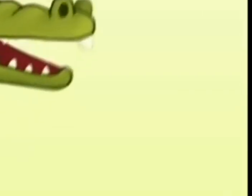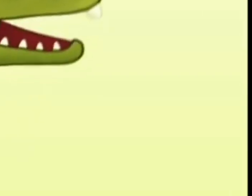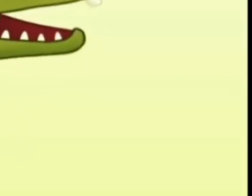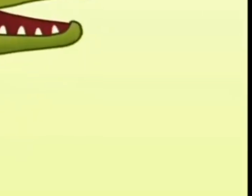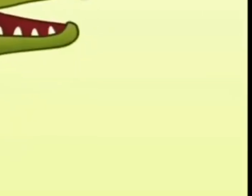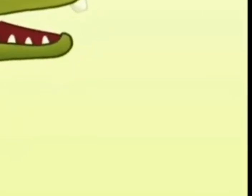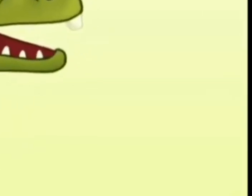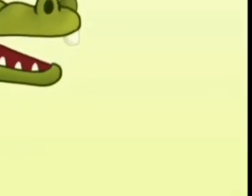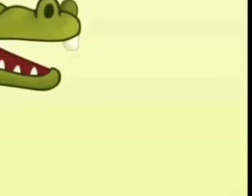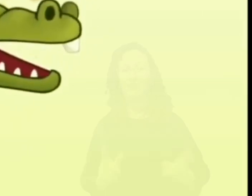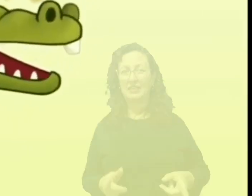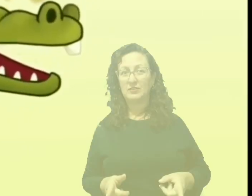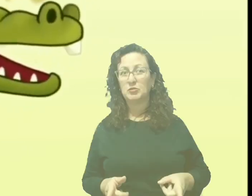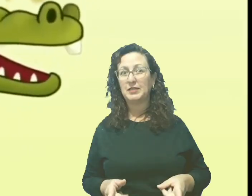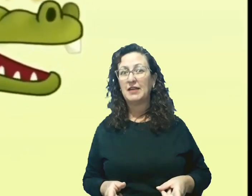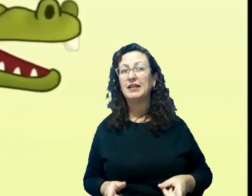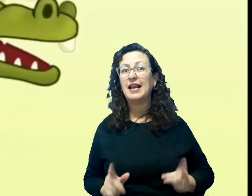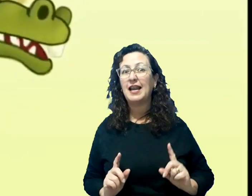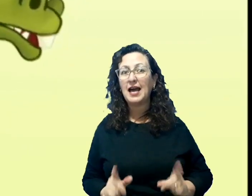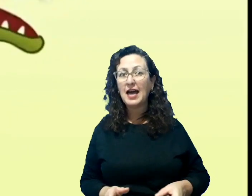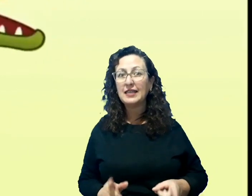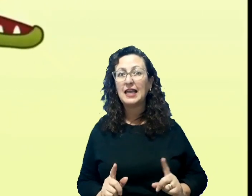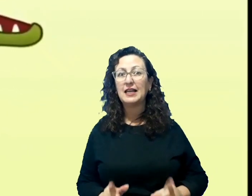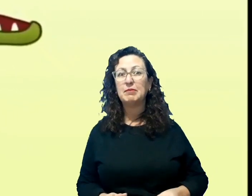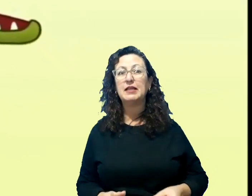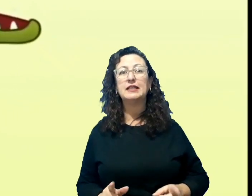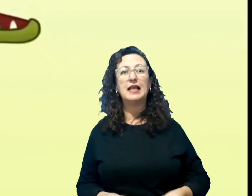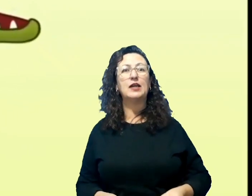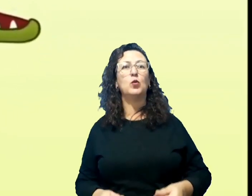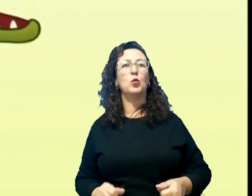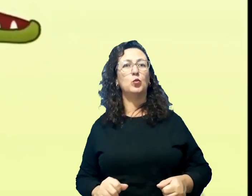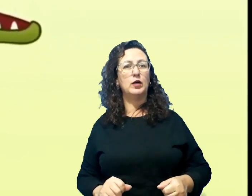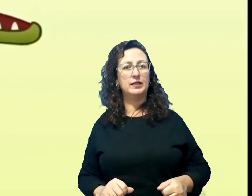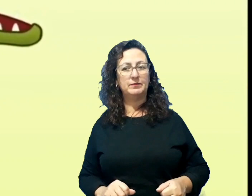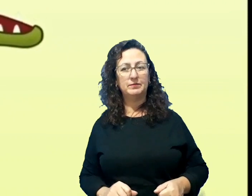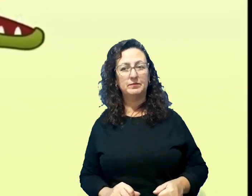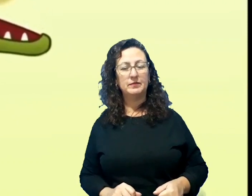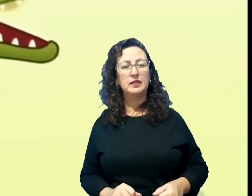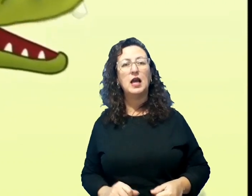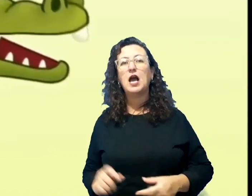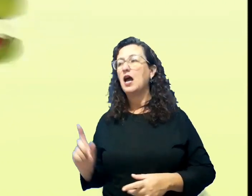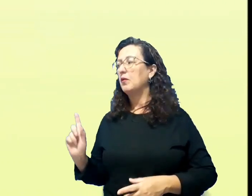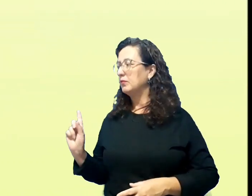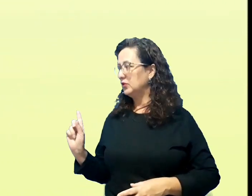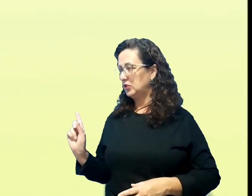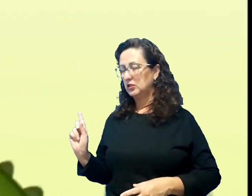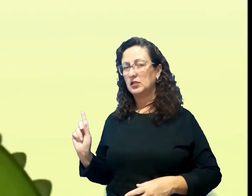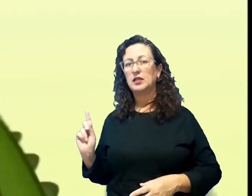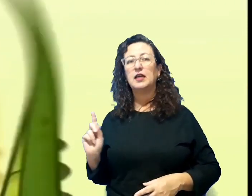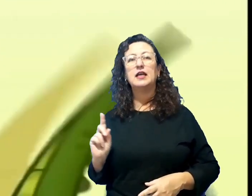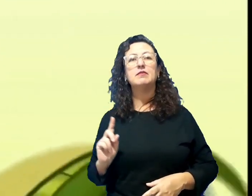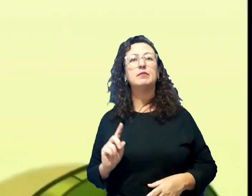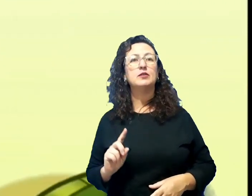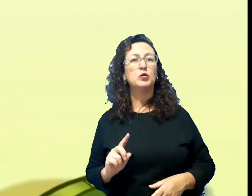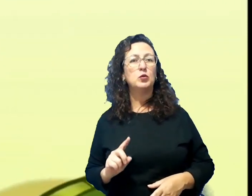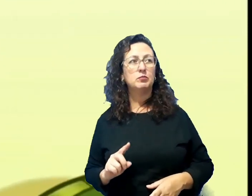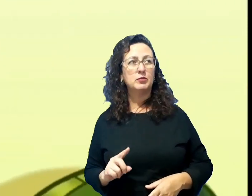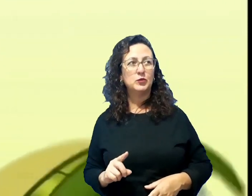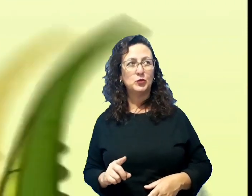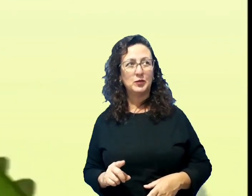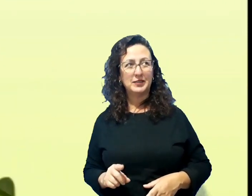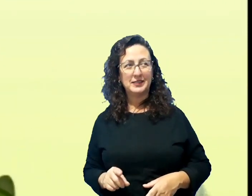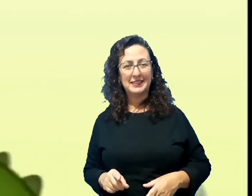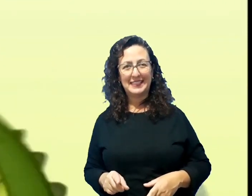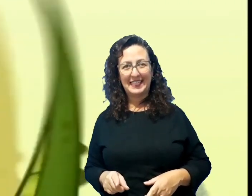Era uma vez um jacaré que morava lá na beira da lagoa. Um dia ele